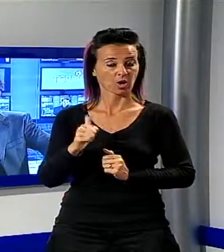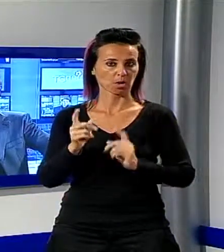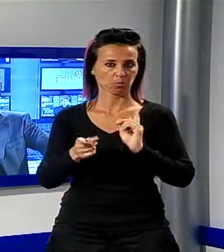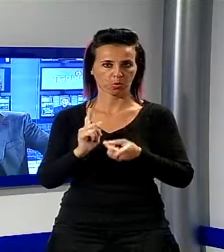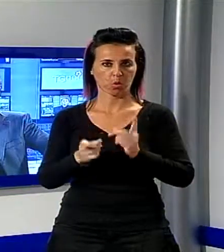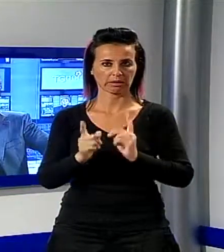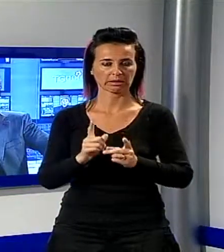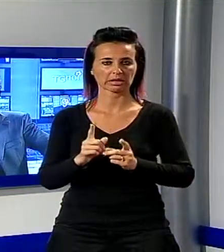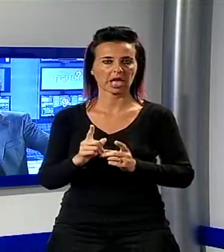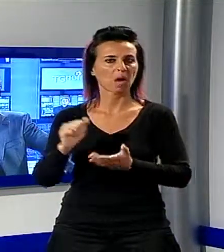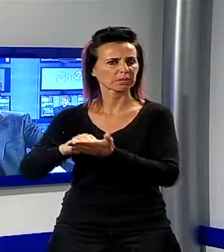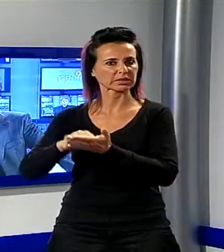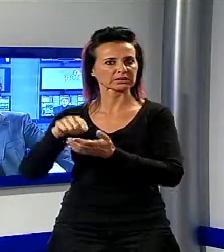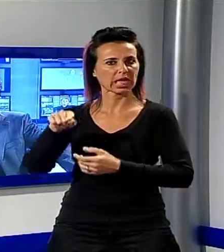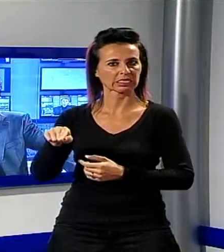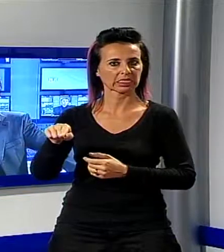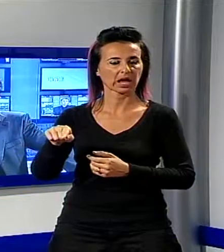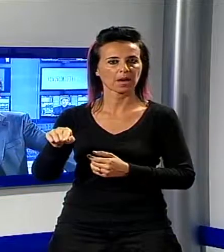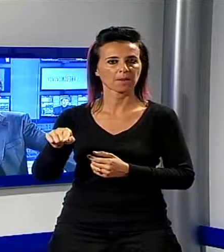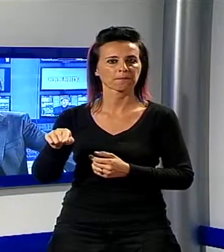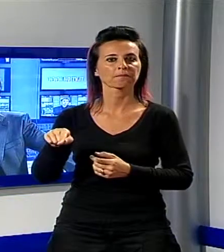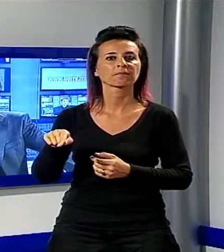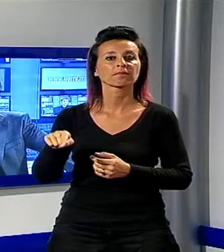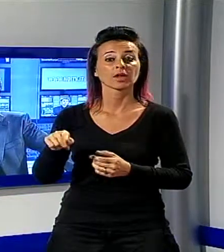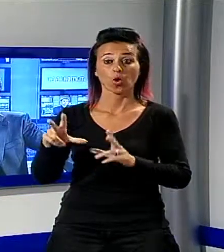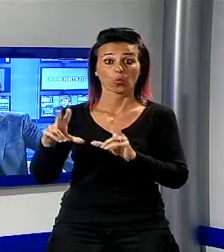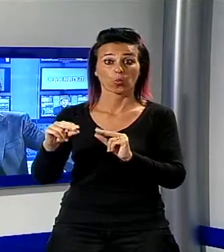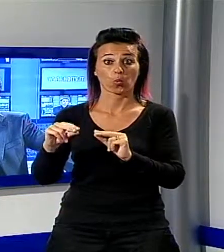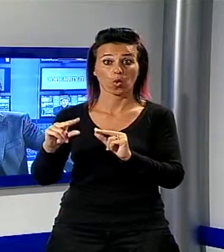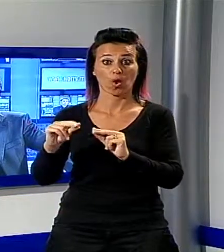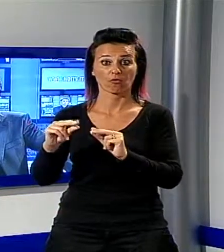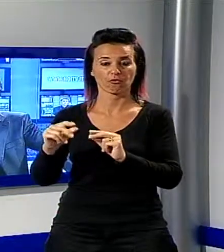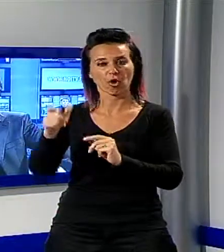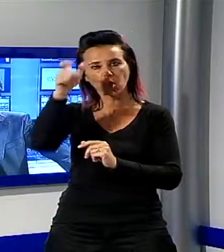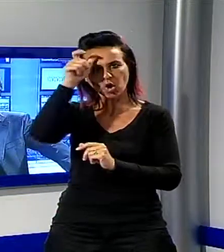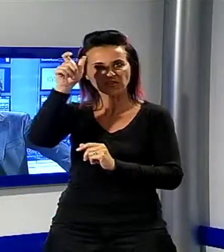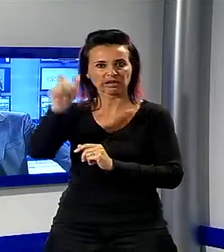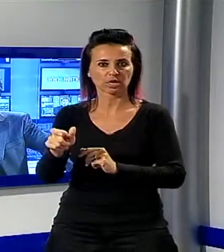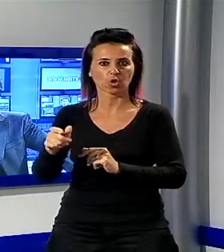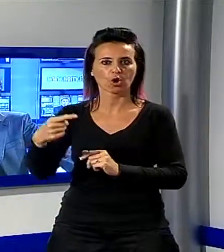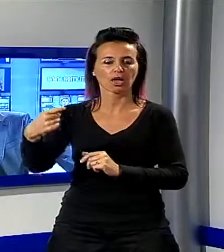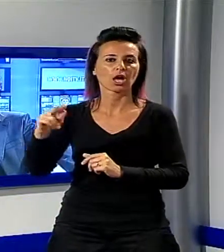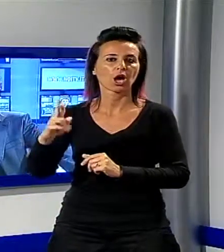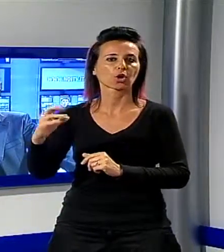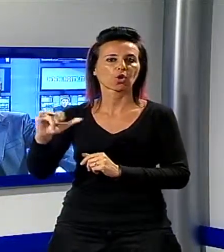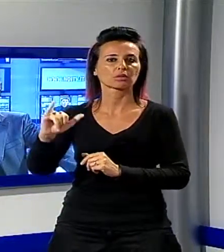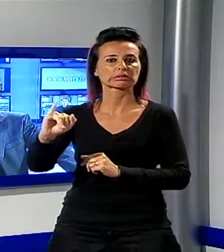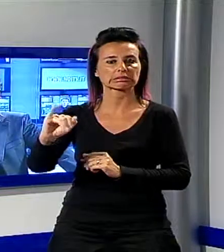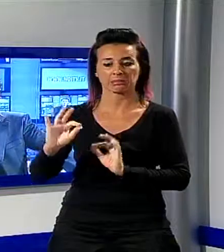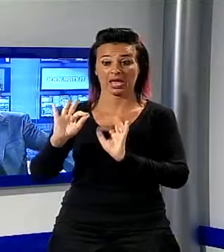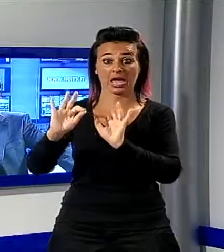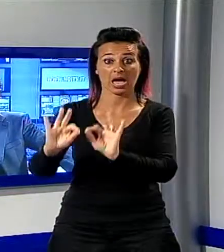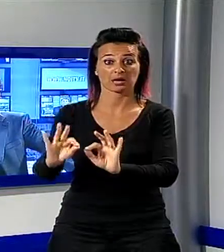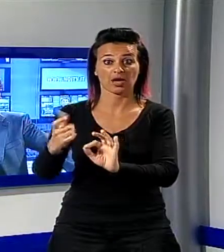politica andiamo a Pietrasanta, dove il fresco, neoconfermato governatore della Toscana Enrico Rossi è arrivato a sostegno